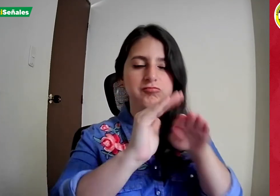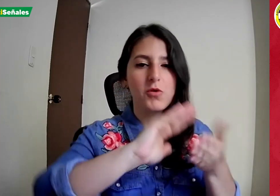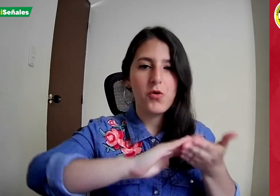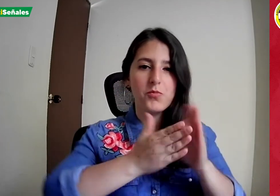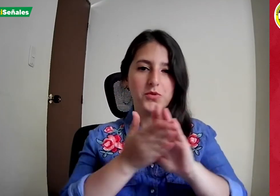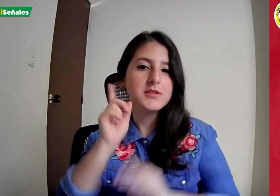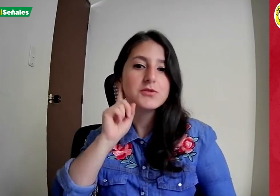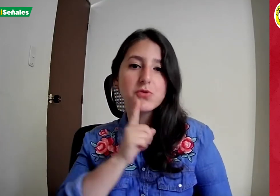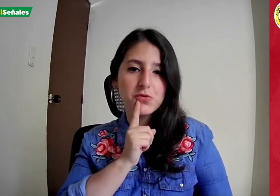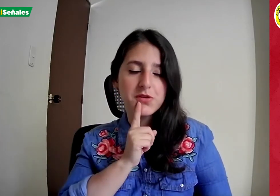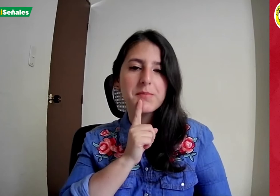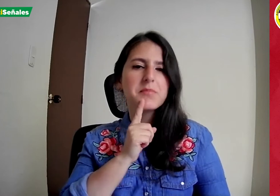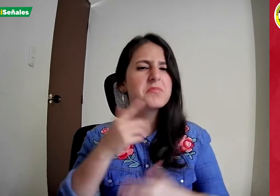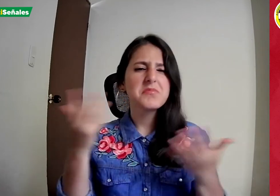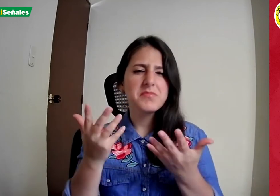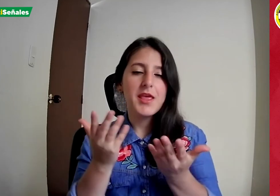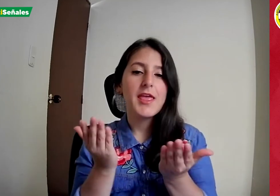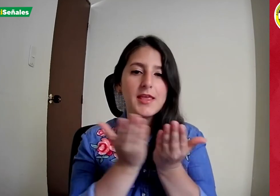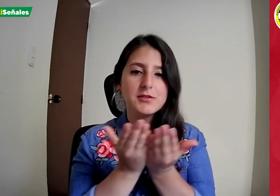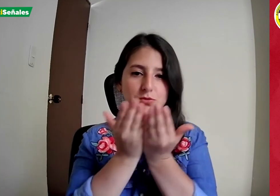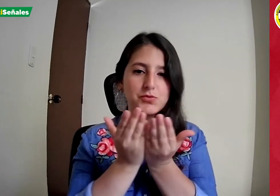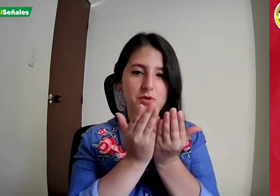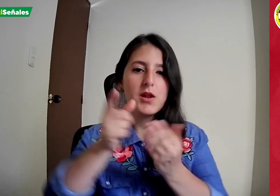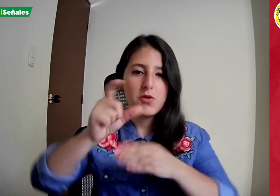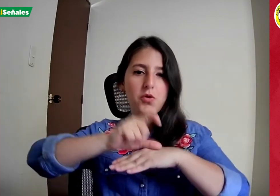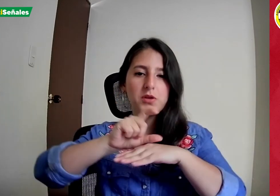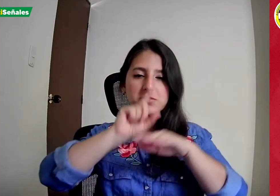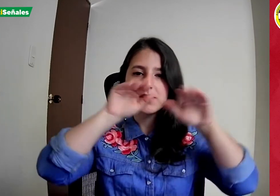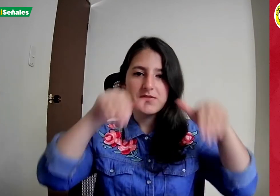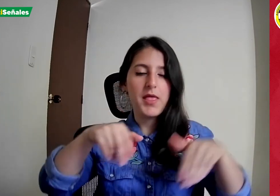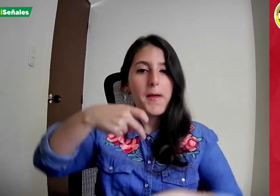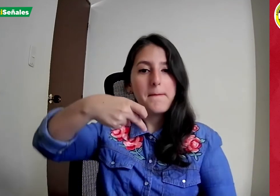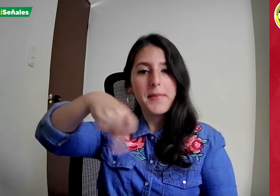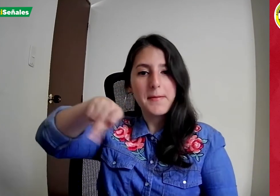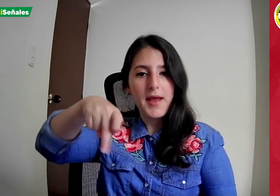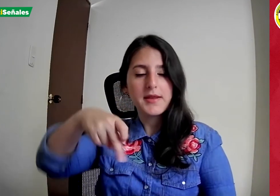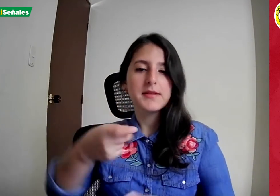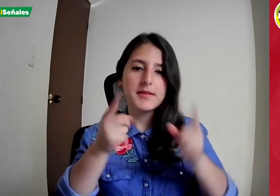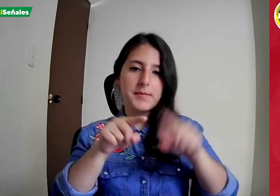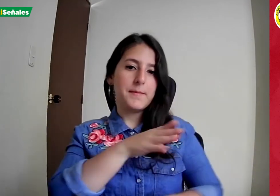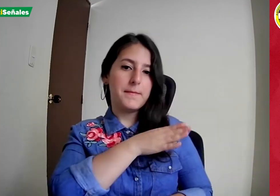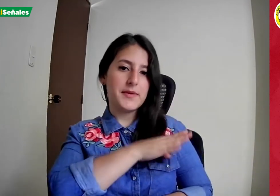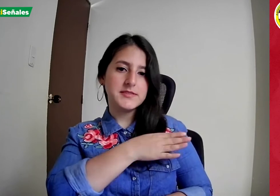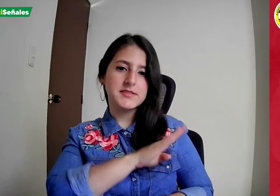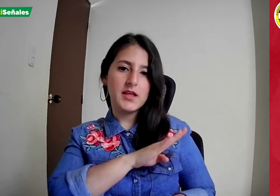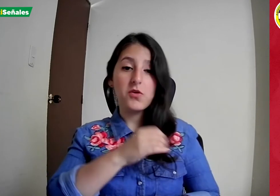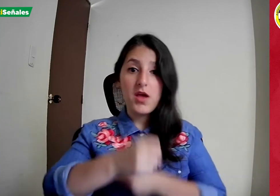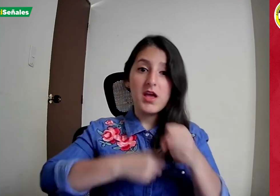publicación por Facebook con el objetivo de invitar a niños, jóvenes y adultos a formarse tanto en primaria